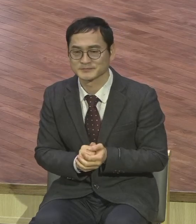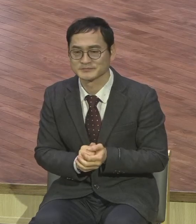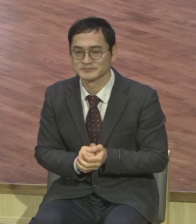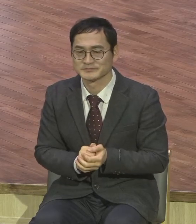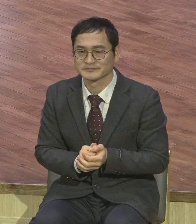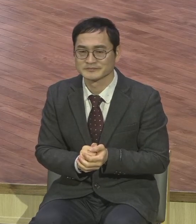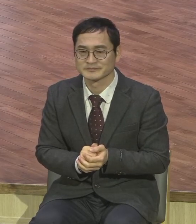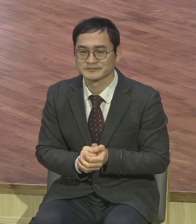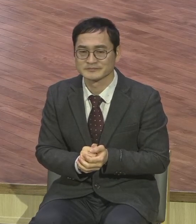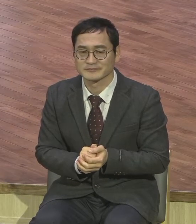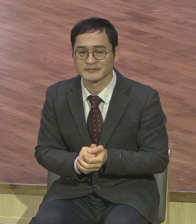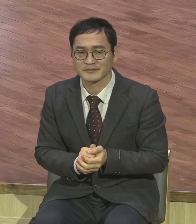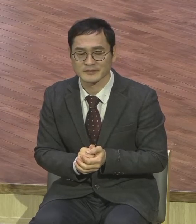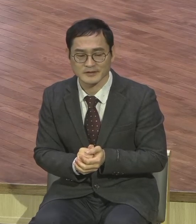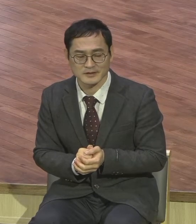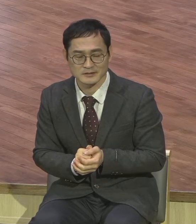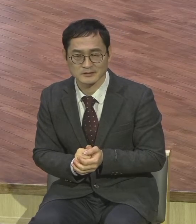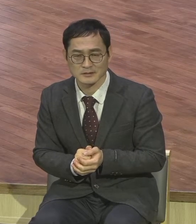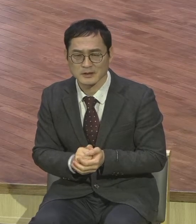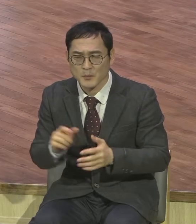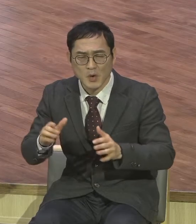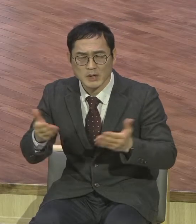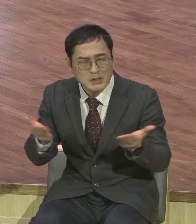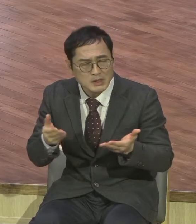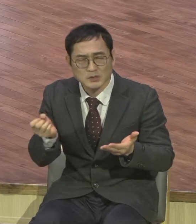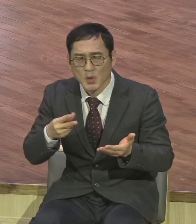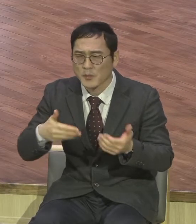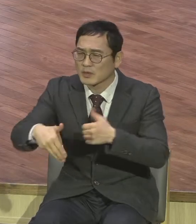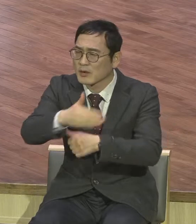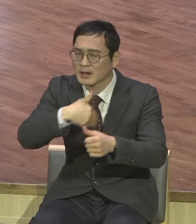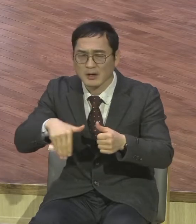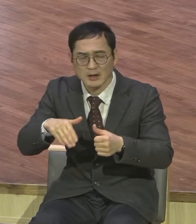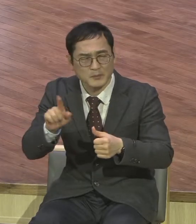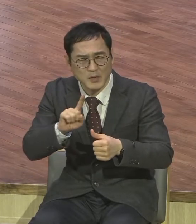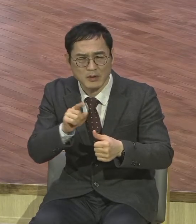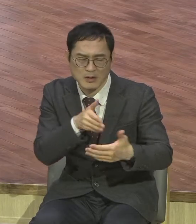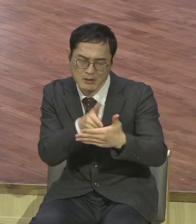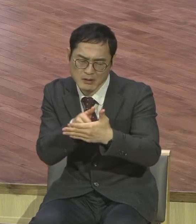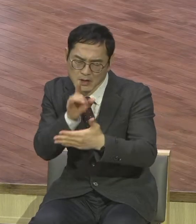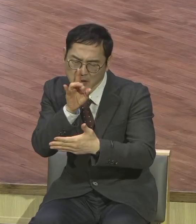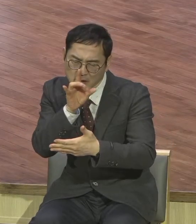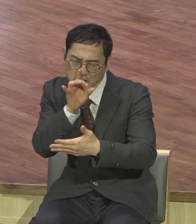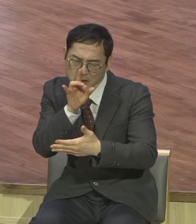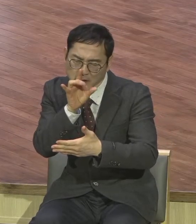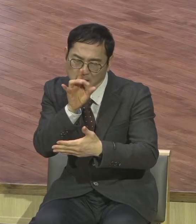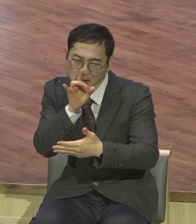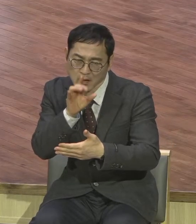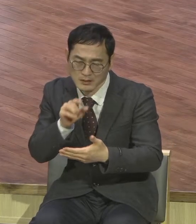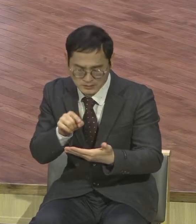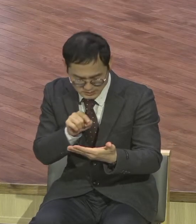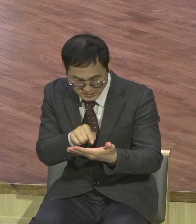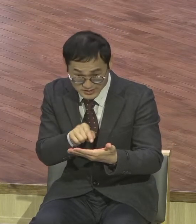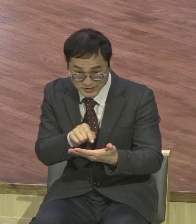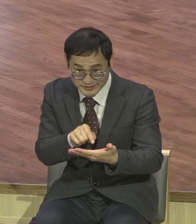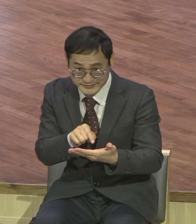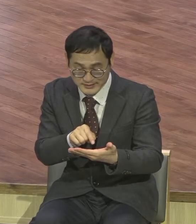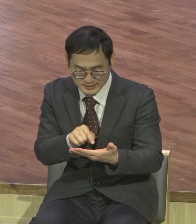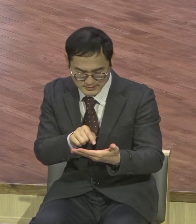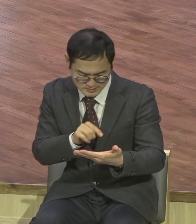여러분이 아무것도 잡히지도 않고 아무런 근거도 없는데 이 CVD-IP를 놓고 하나님께 기도하면 하나님 희한하게